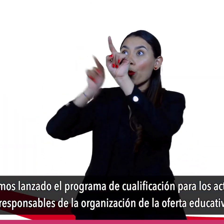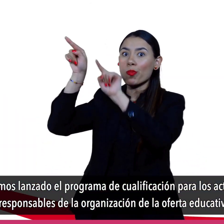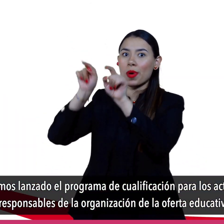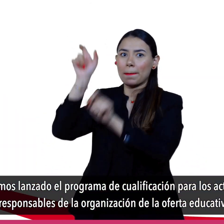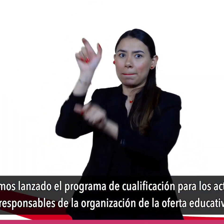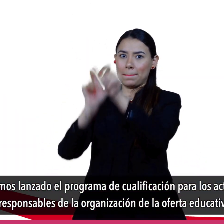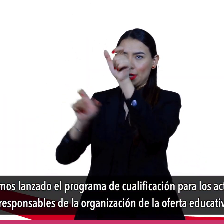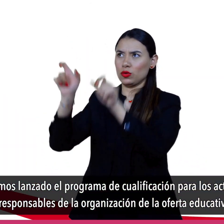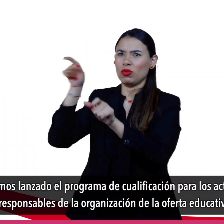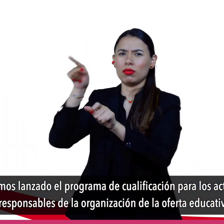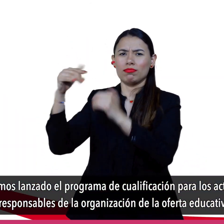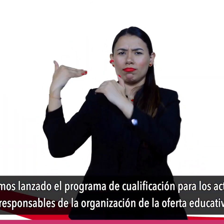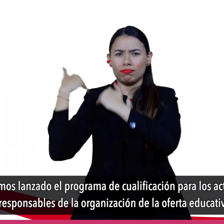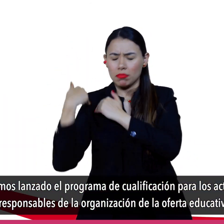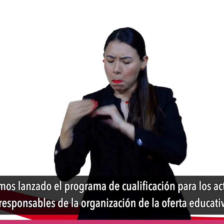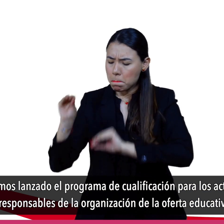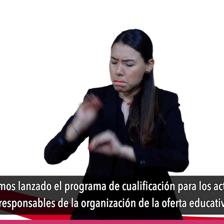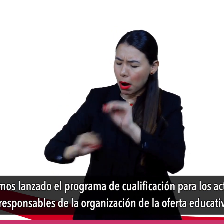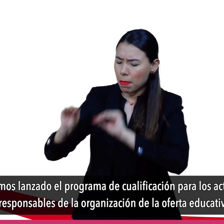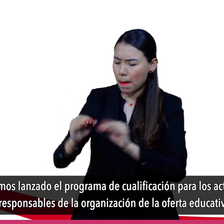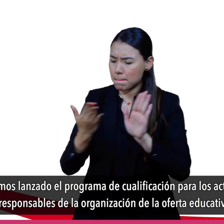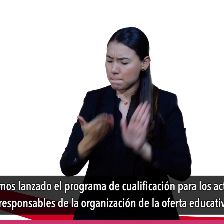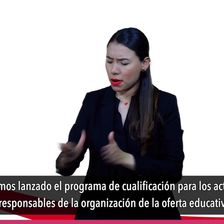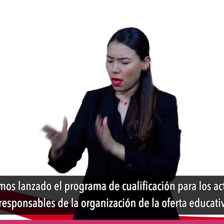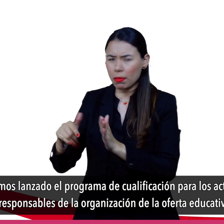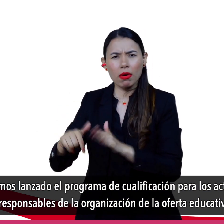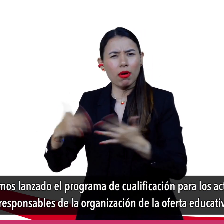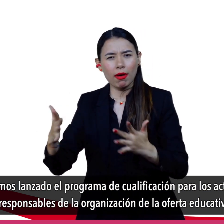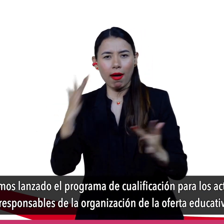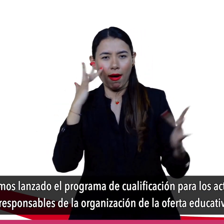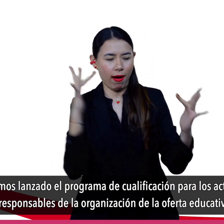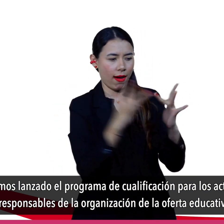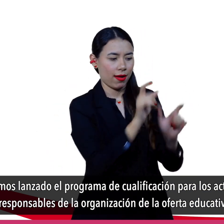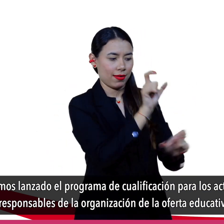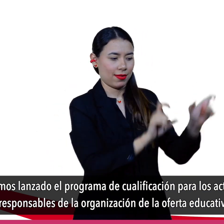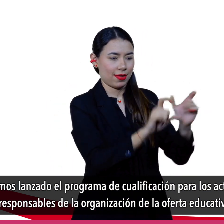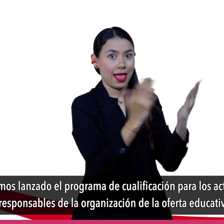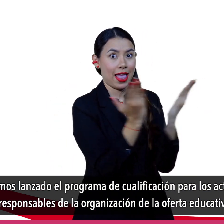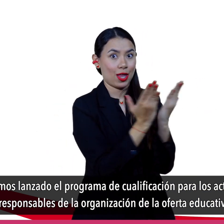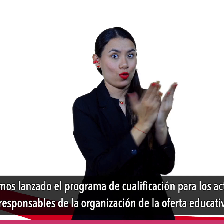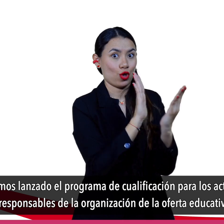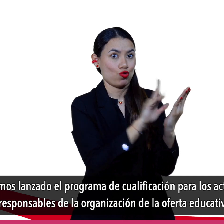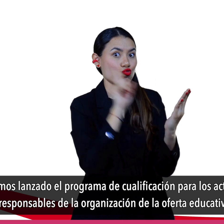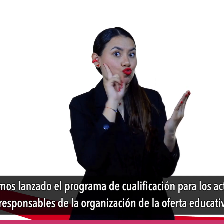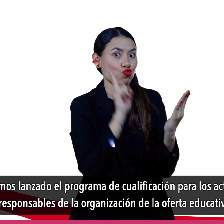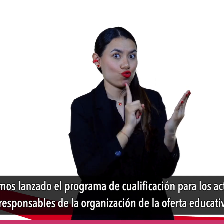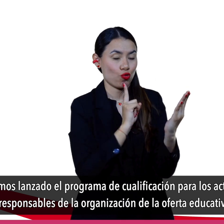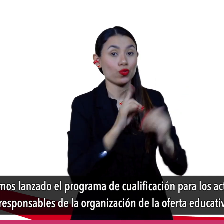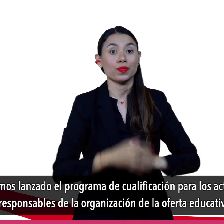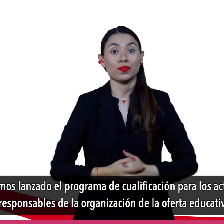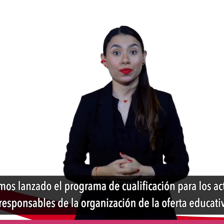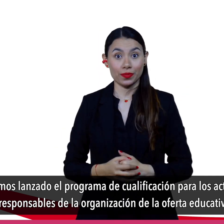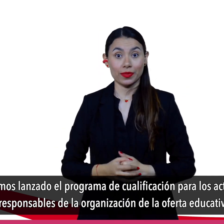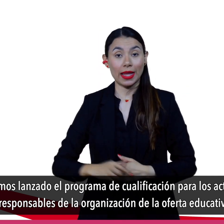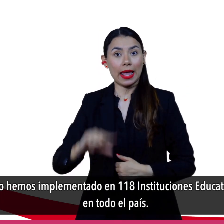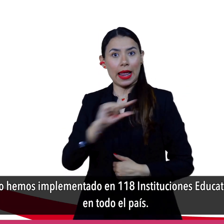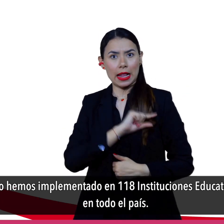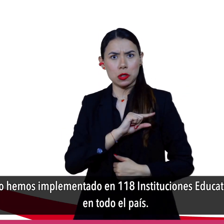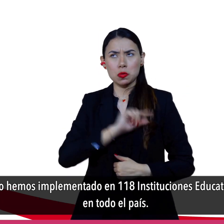Hemos lanzado el programa de cualificación para los actores responsables de la organización de la oferta educativa y lo hemos